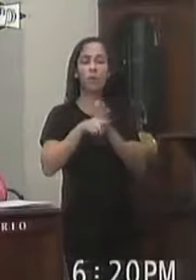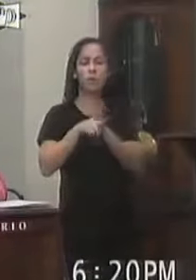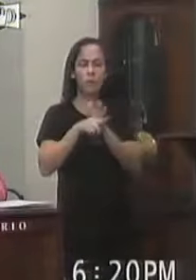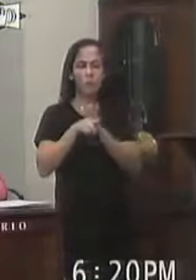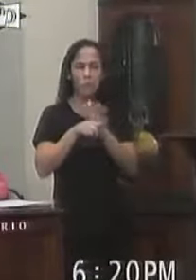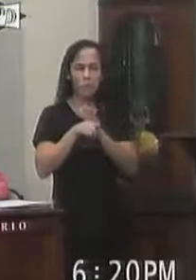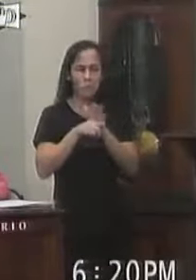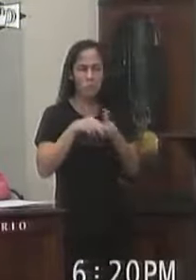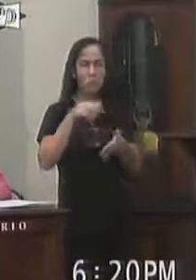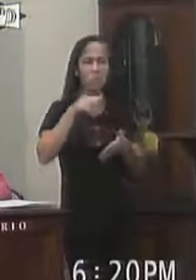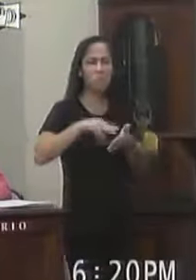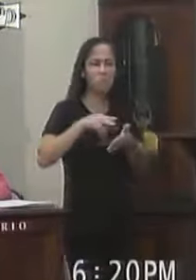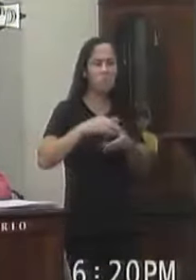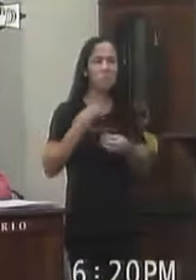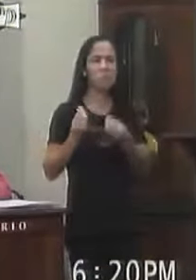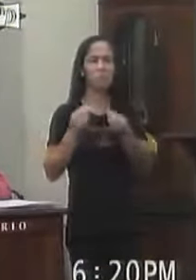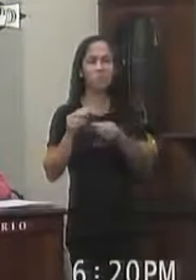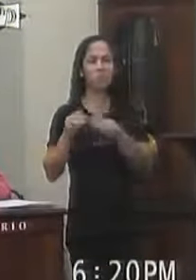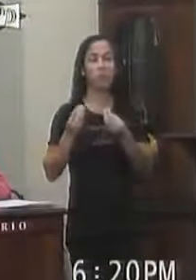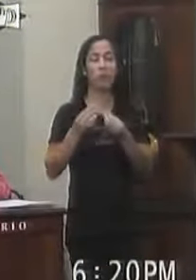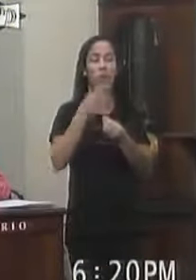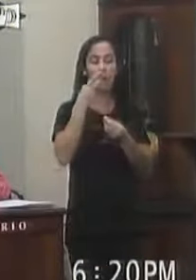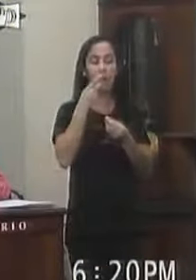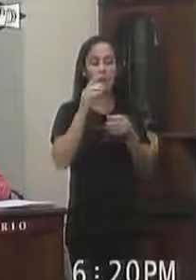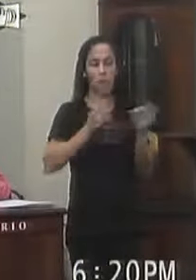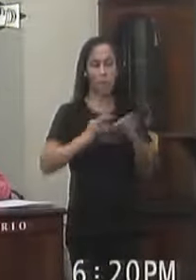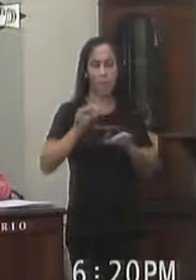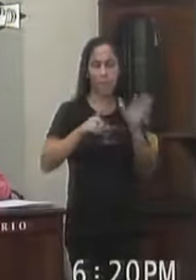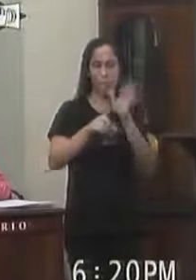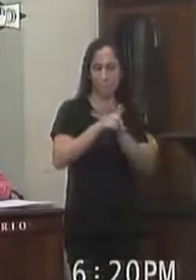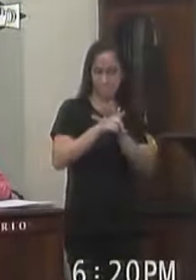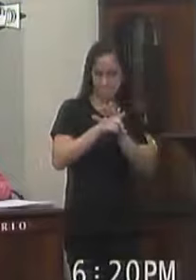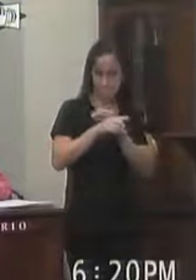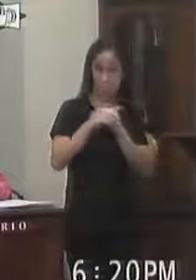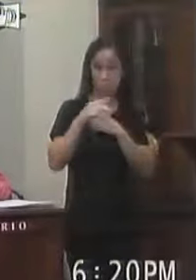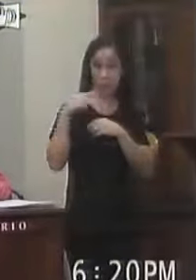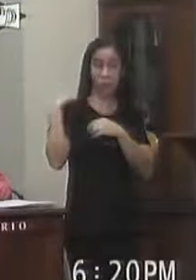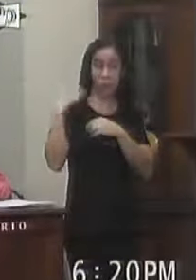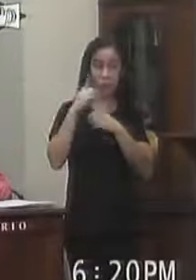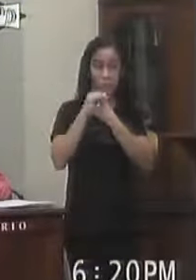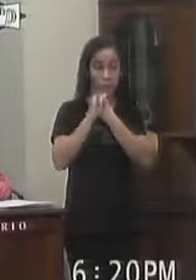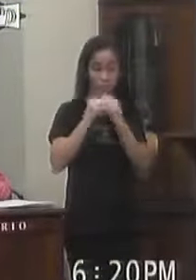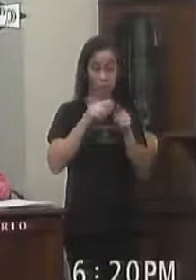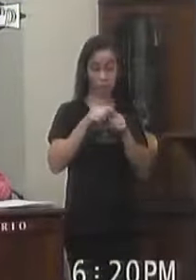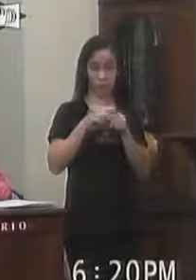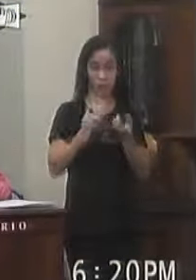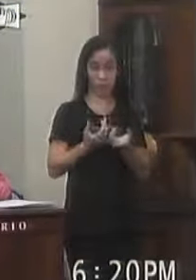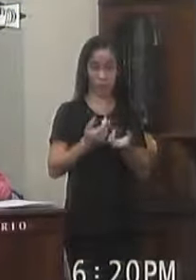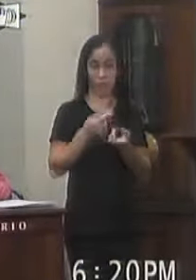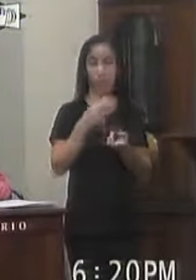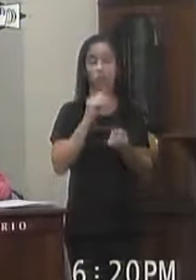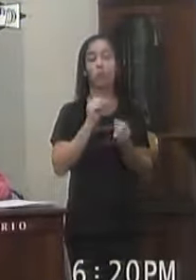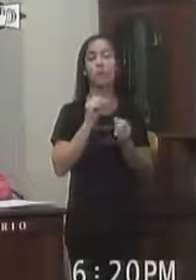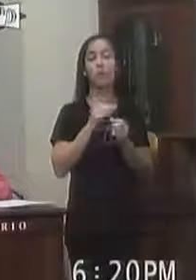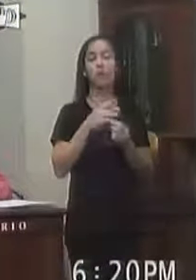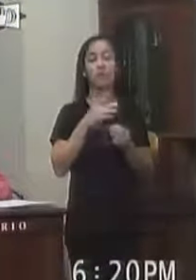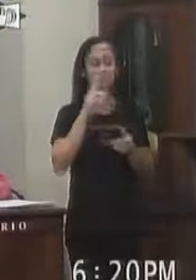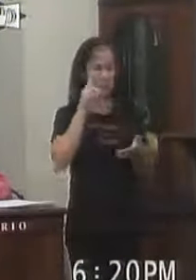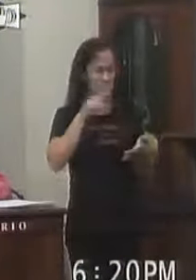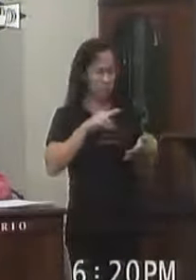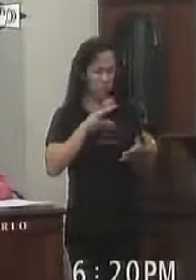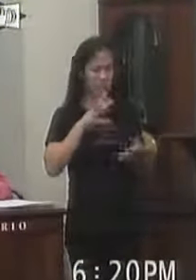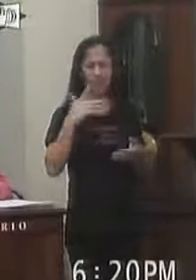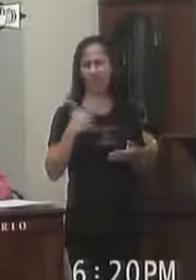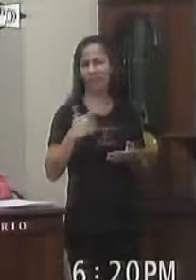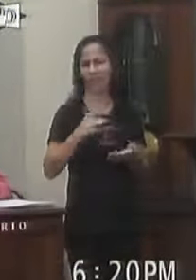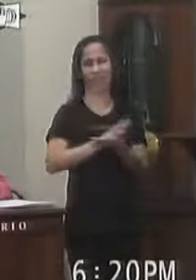de lei Recebeu a devida apreciação Quanto ao seu aspecto Constitucional, legal e jurídico A examinar o presente Projeto de lei ordinário Verifique-se que a matéria De natureza legislativa E